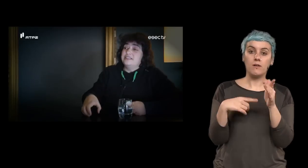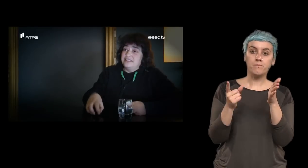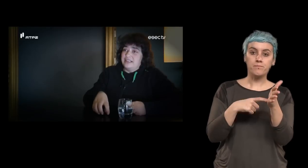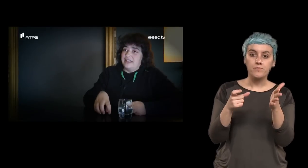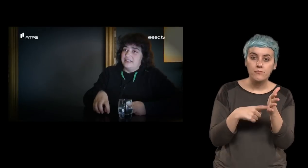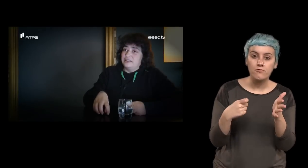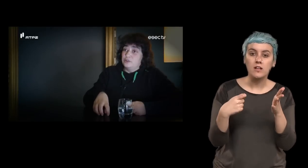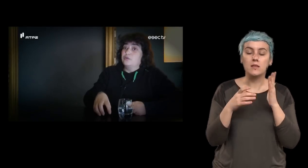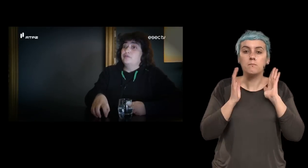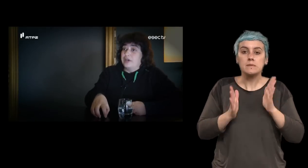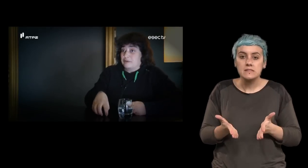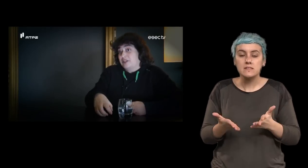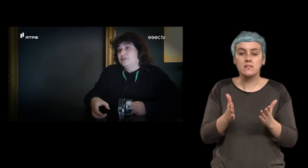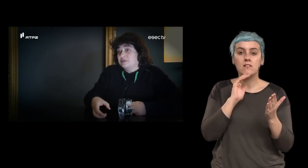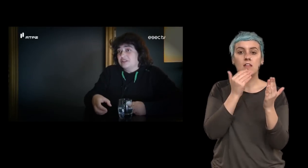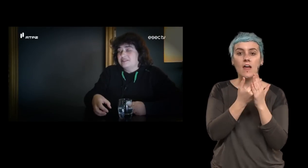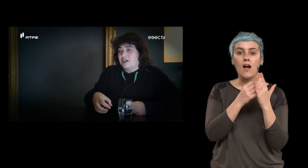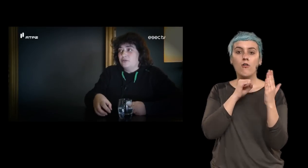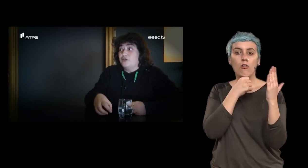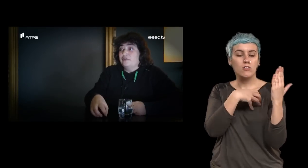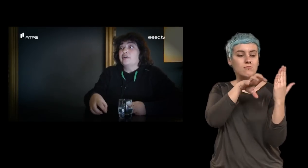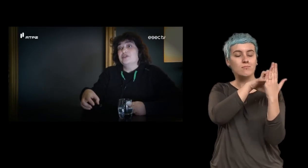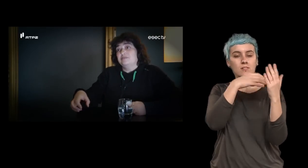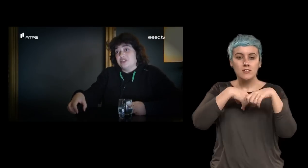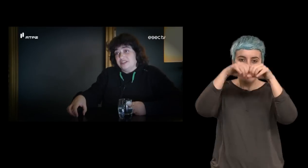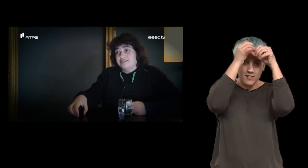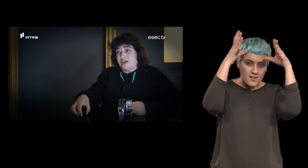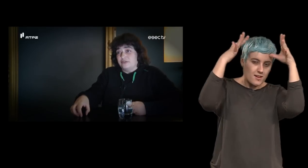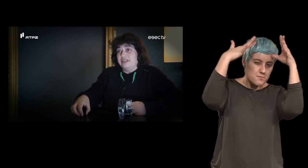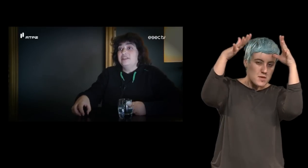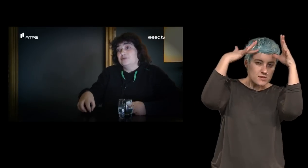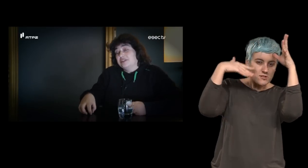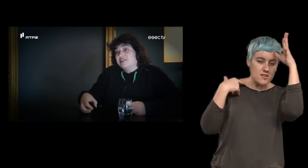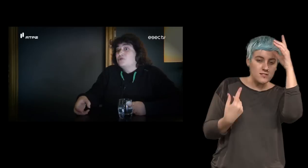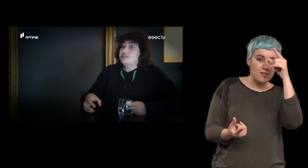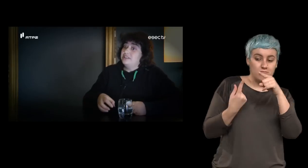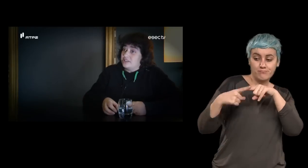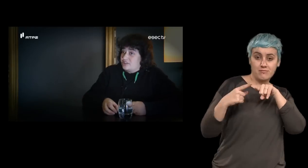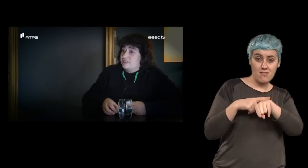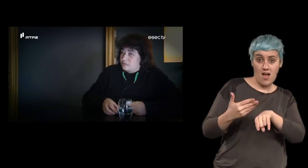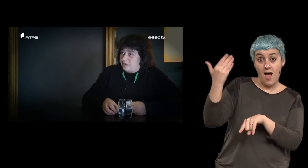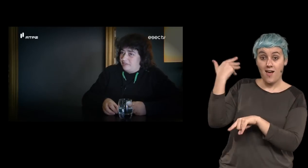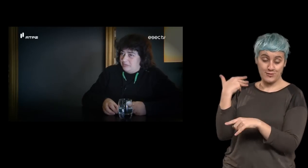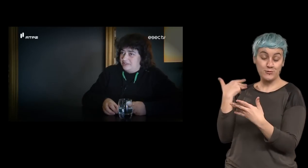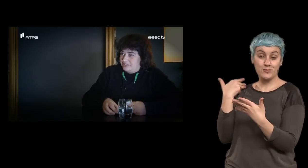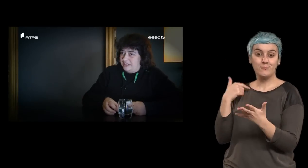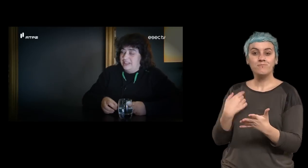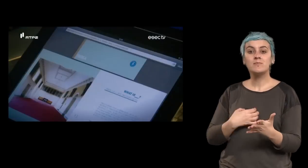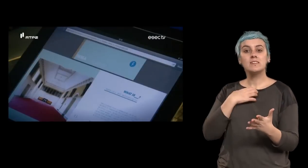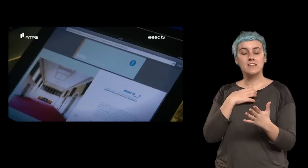necessidade de convocar para a sua interpretação formas de imaginação e de interpretação distintas das que tínhamos previamente. Então eu